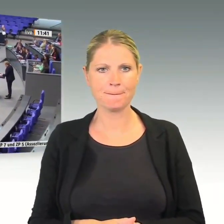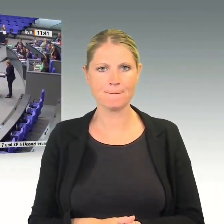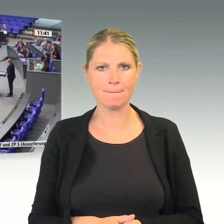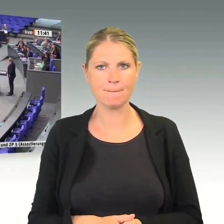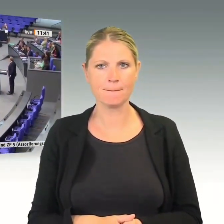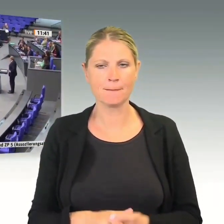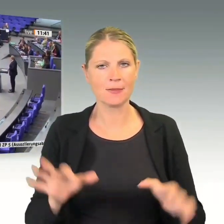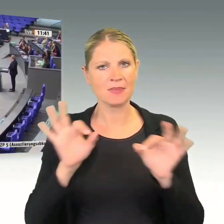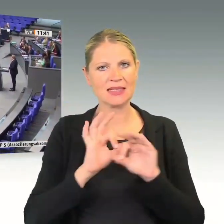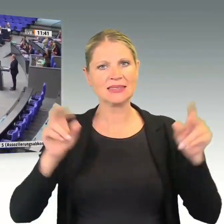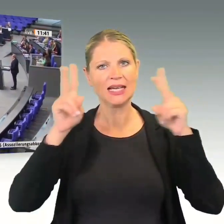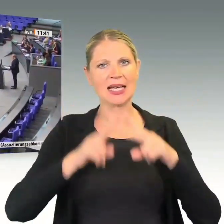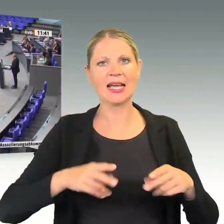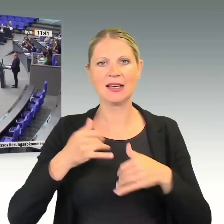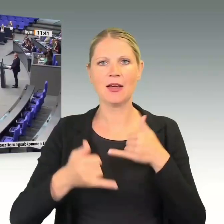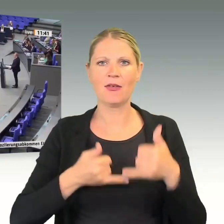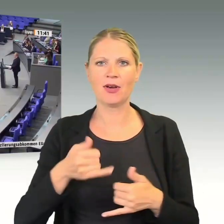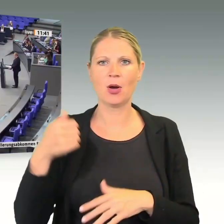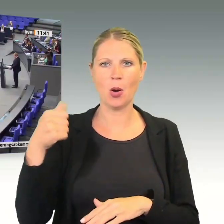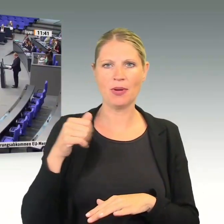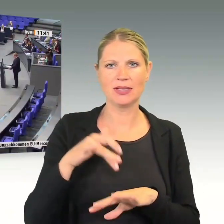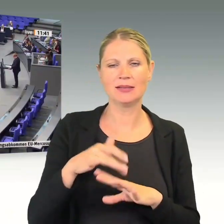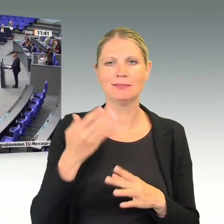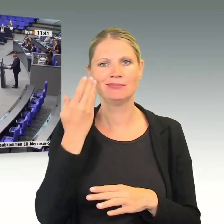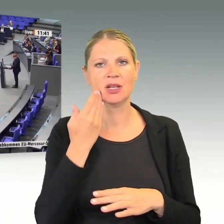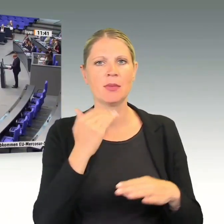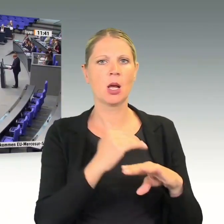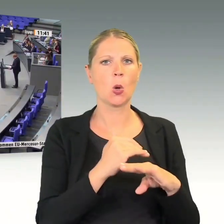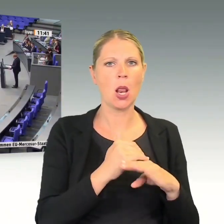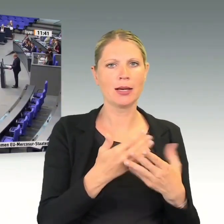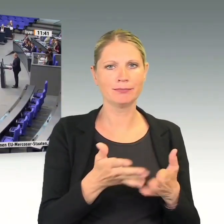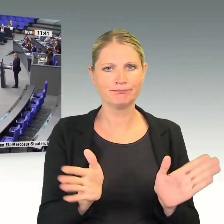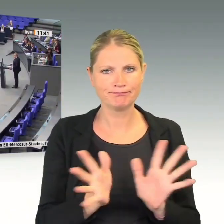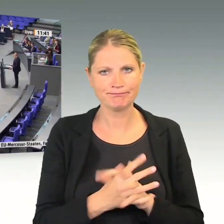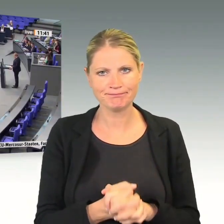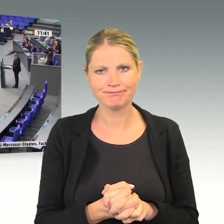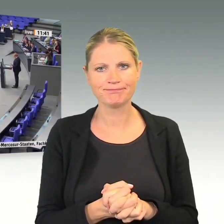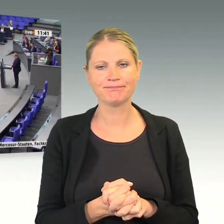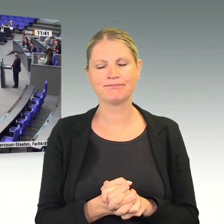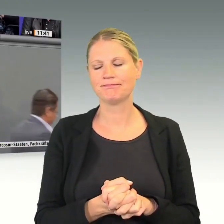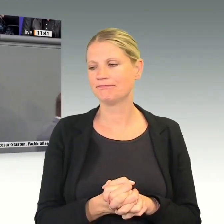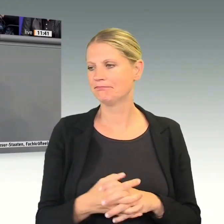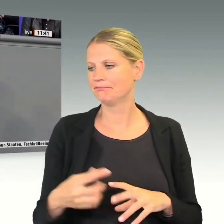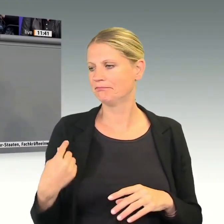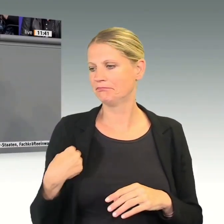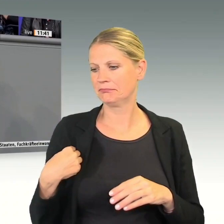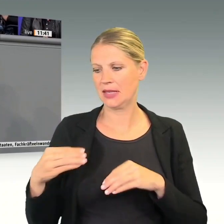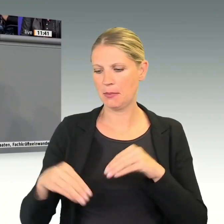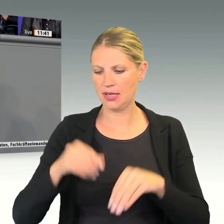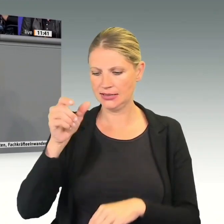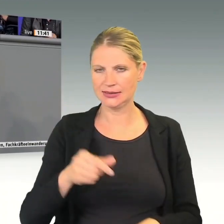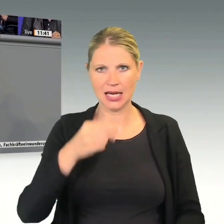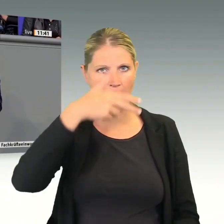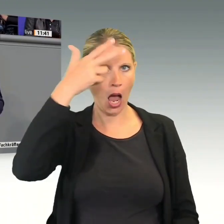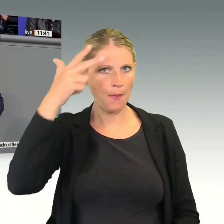Sehr geehrte Frau Präsidentin! Liebe Kolleginnen und Kollegen! Der Minister Habeck hat bei seinem Besuch